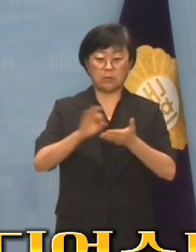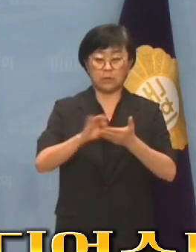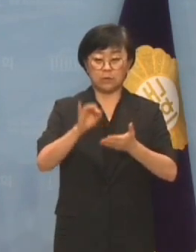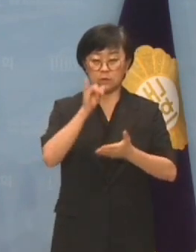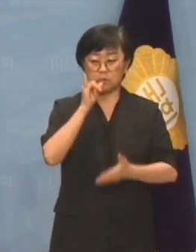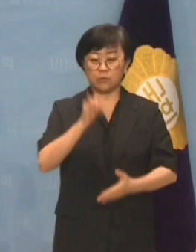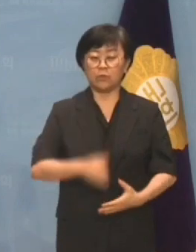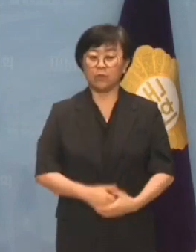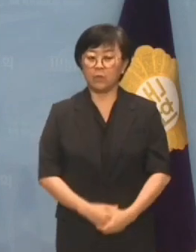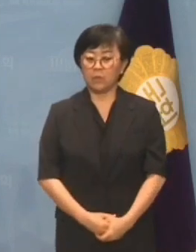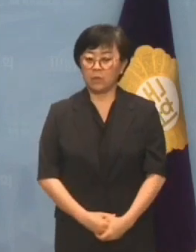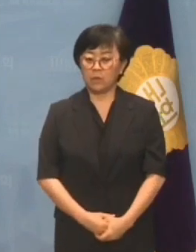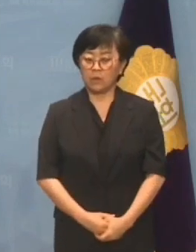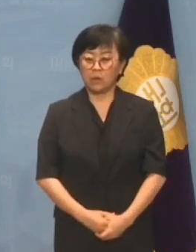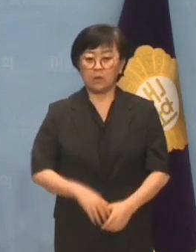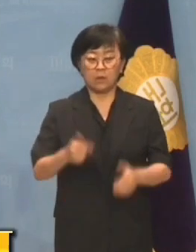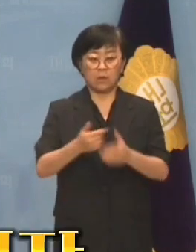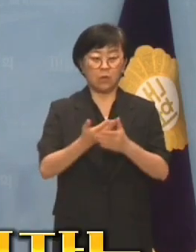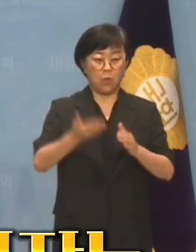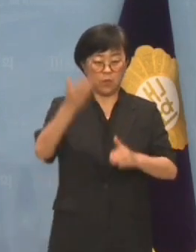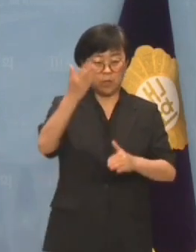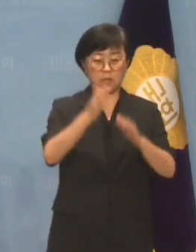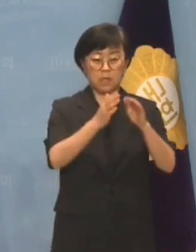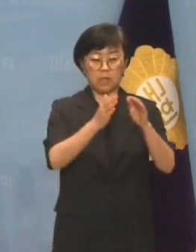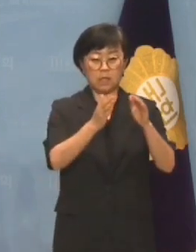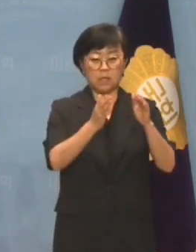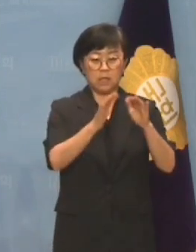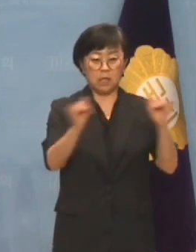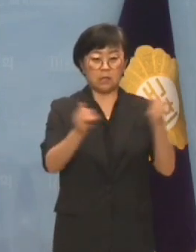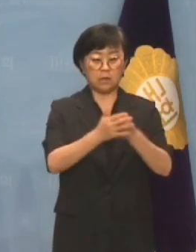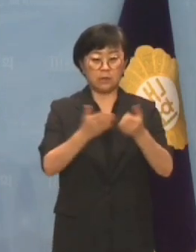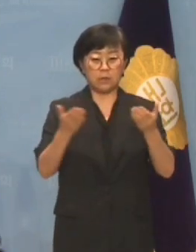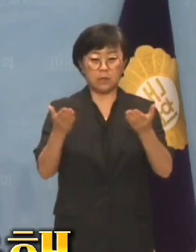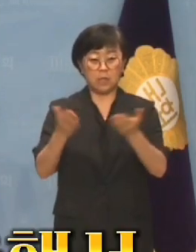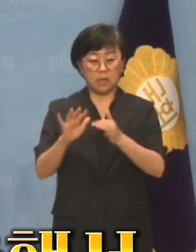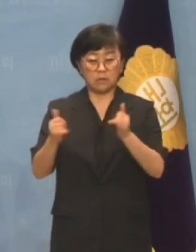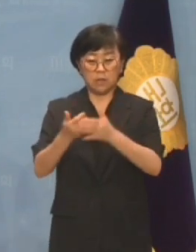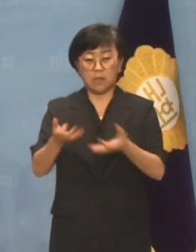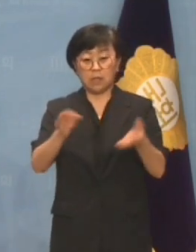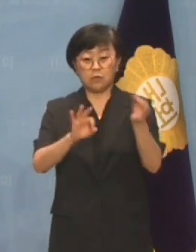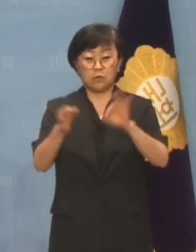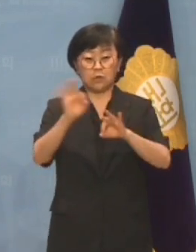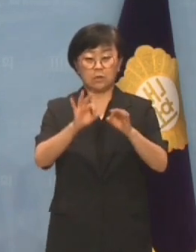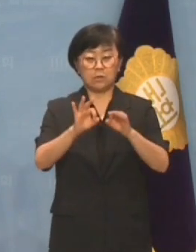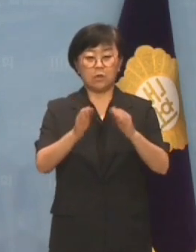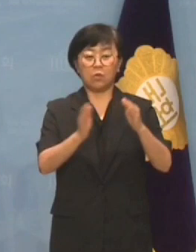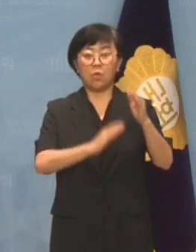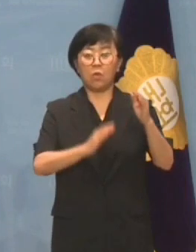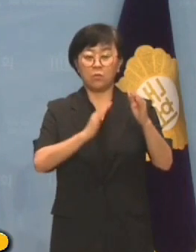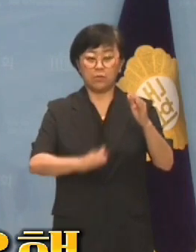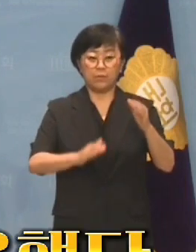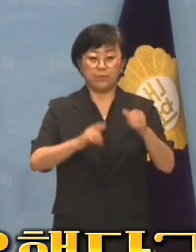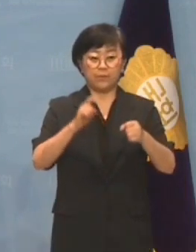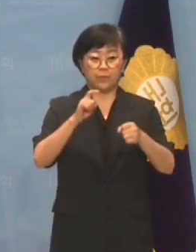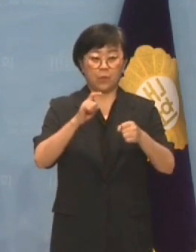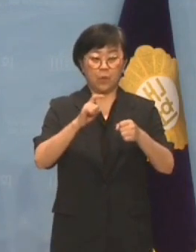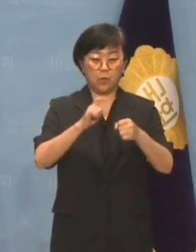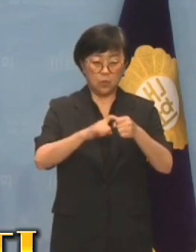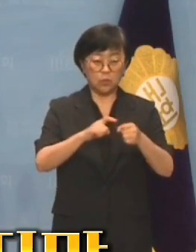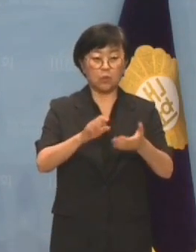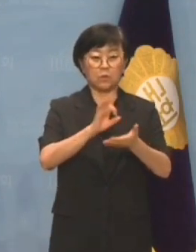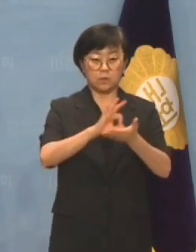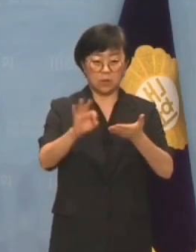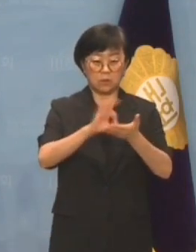제기되었습니다. 해당 고위 당직자는 직원들과 각출해서 공정용도로 사용했다고